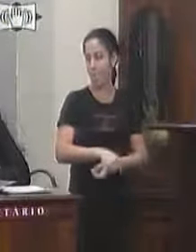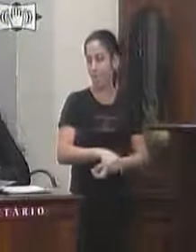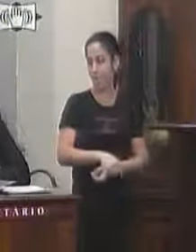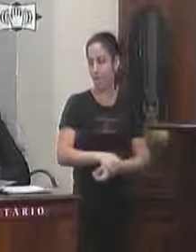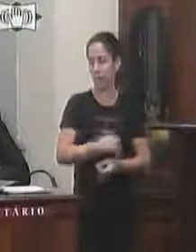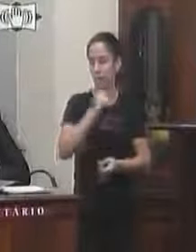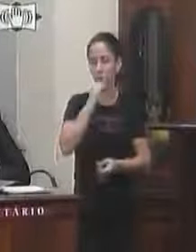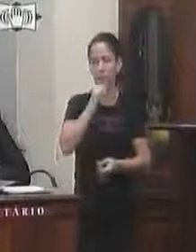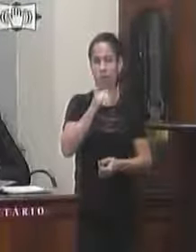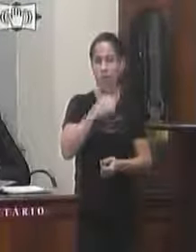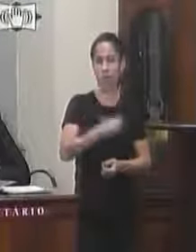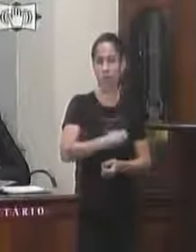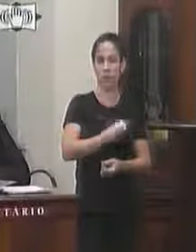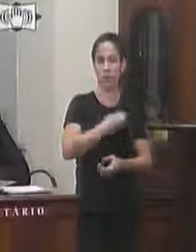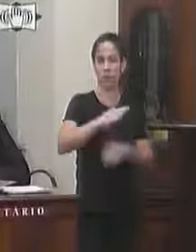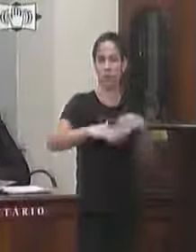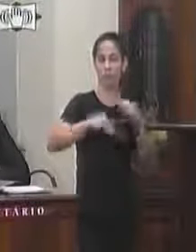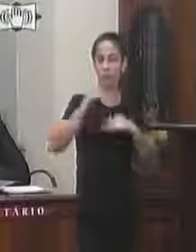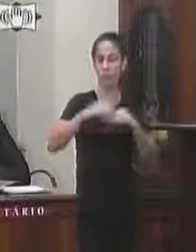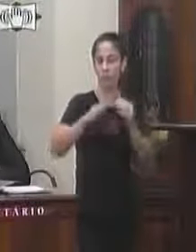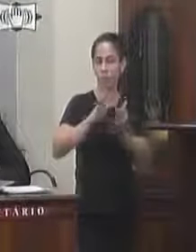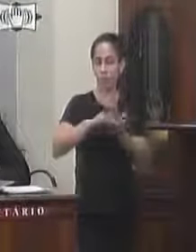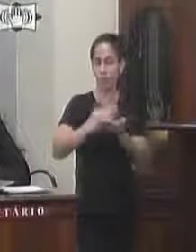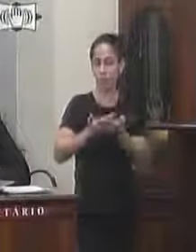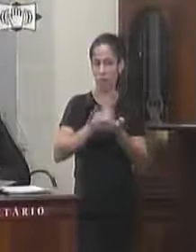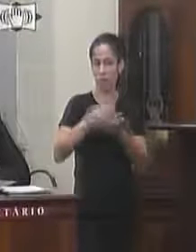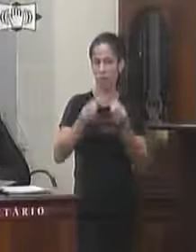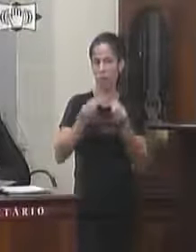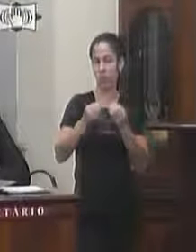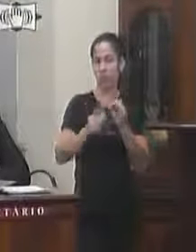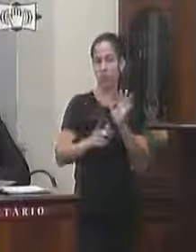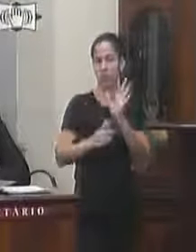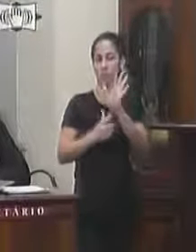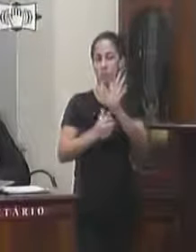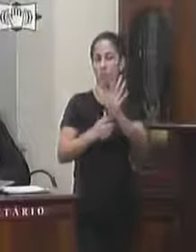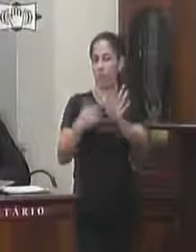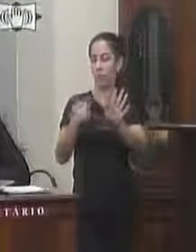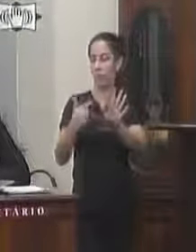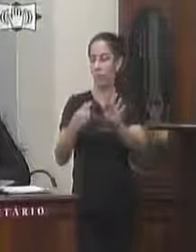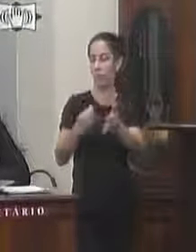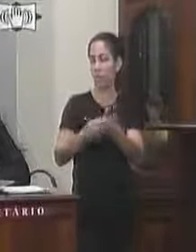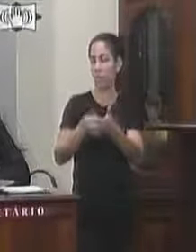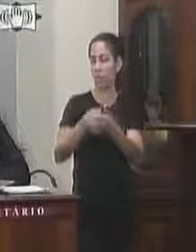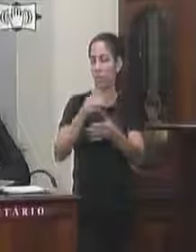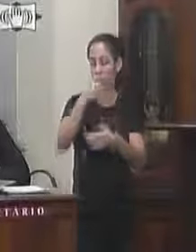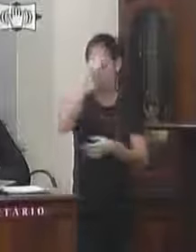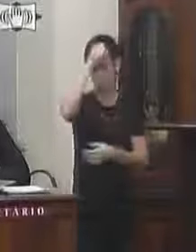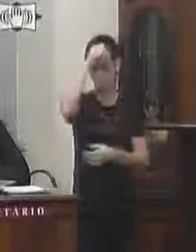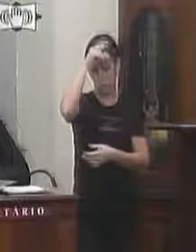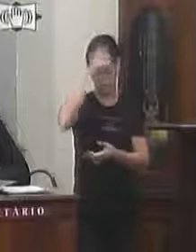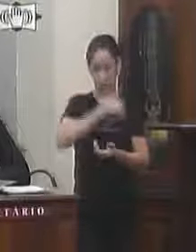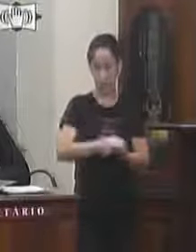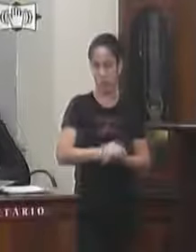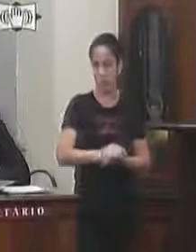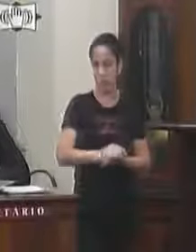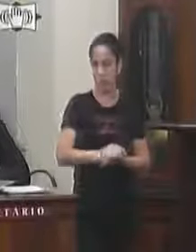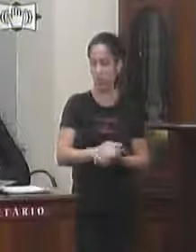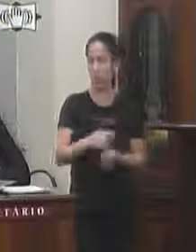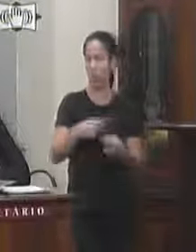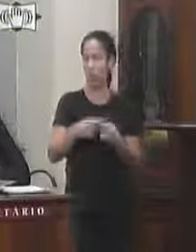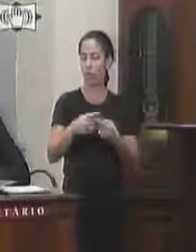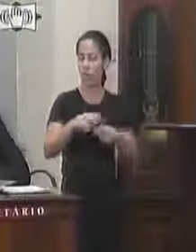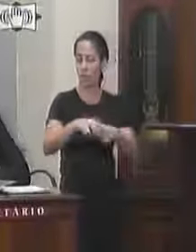informa que a presença do profissional intérprete de Libras e solenidades oficiais do município não trará quais ônus para os Poderes Executivos ou Legislativo porque